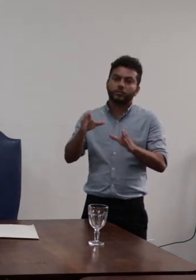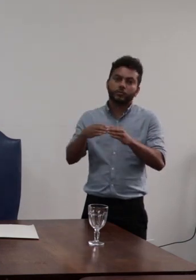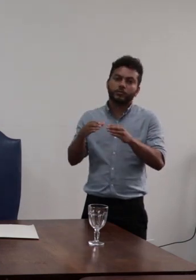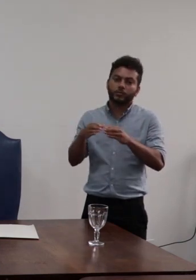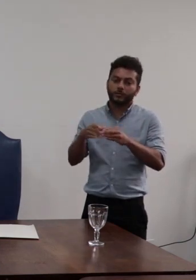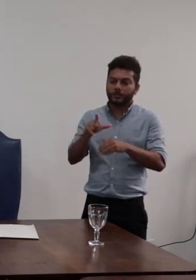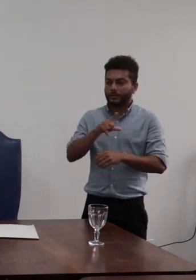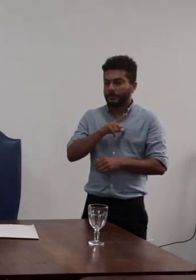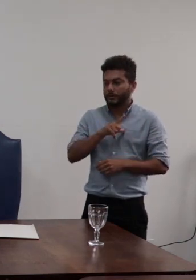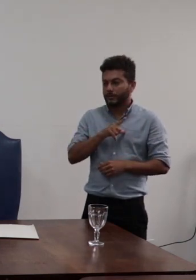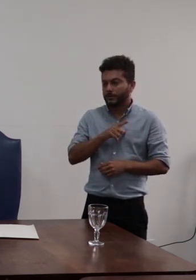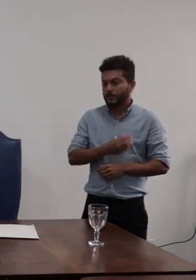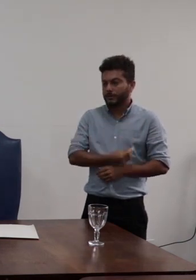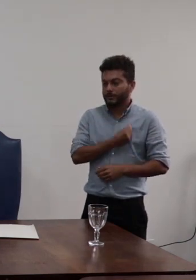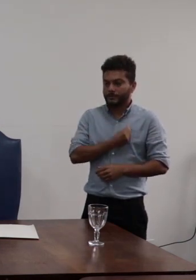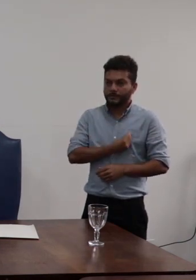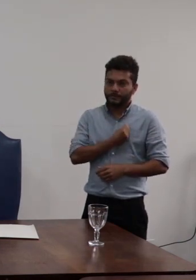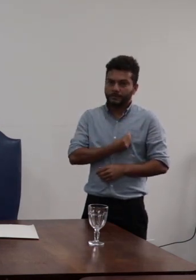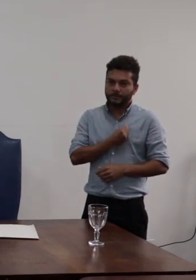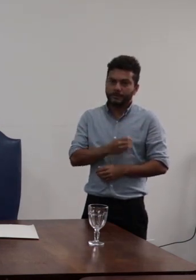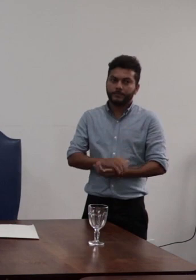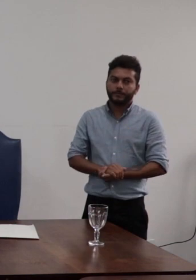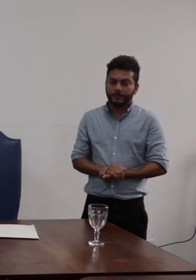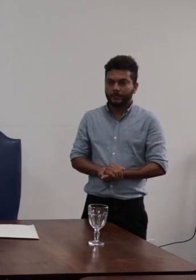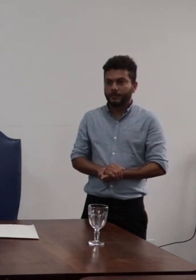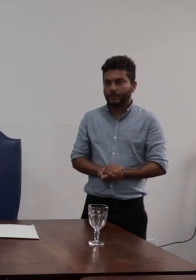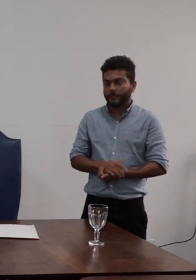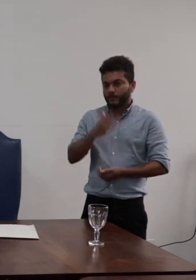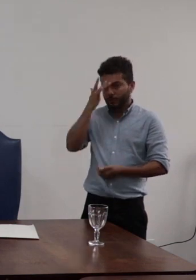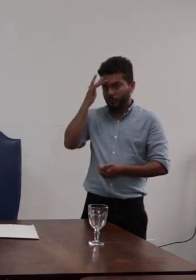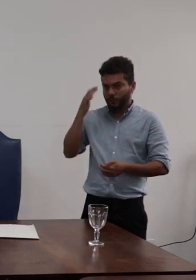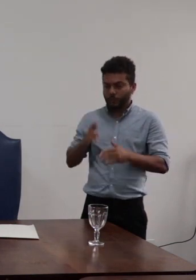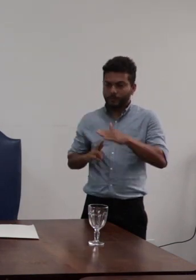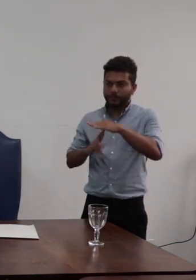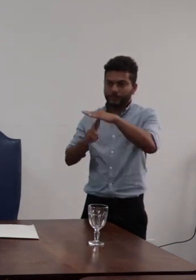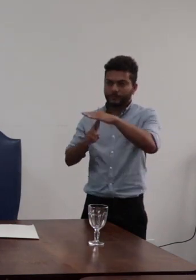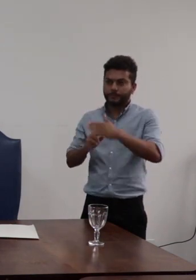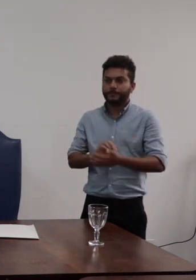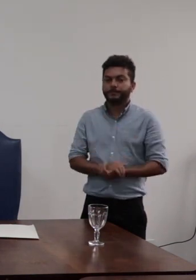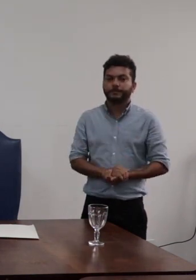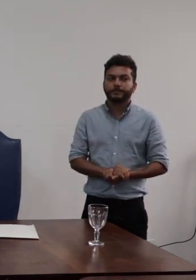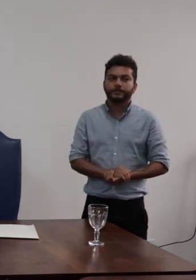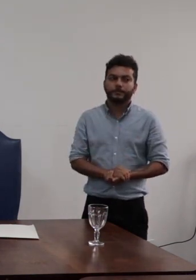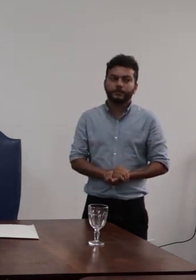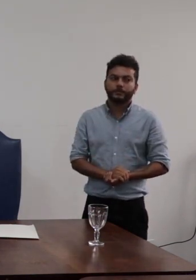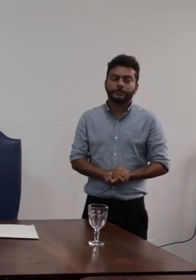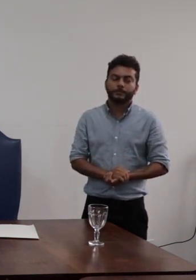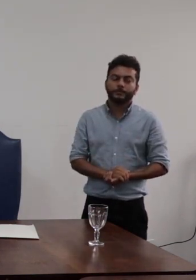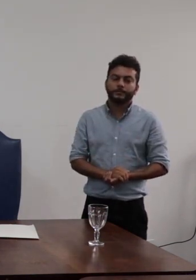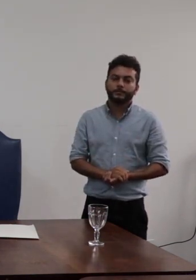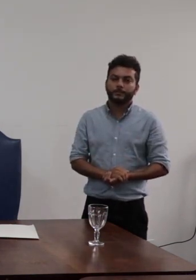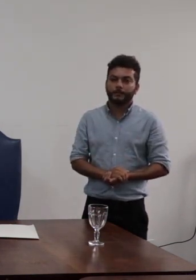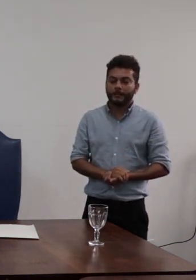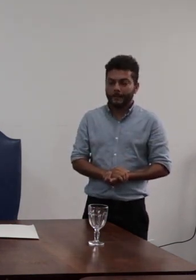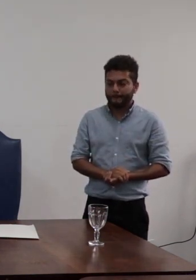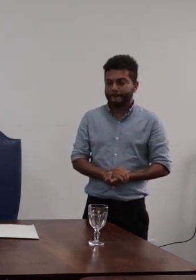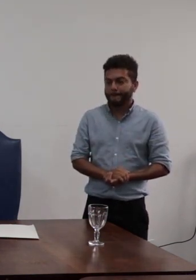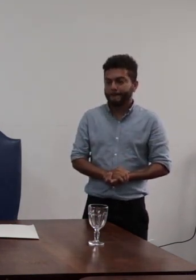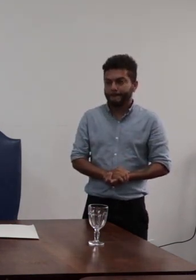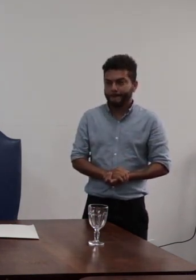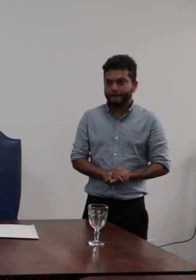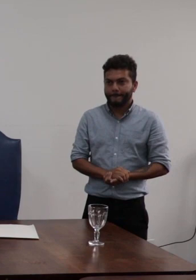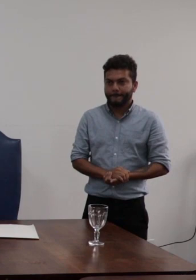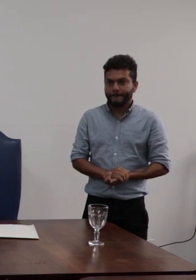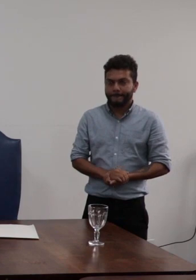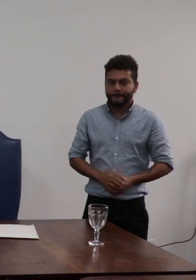constituída aqui pela presença dos provetores Emerson José Joaquim Carina Bordeiro Maurício Ferreira Tatiana Veloso